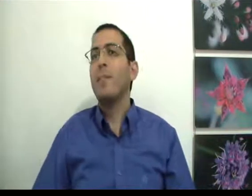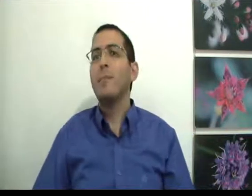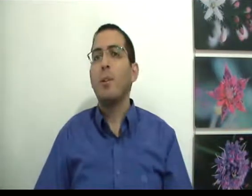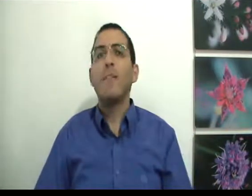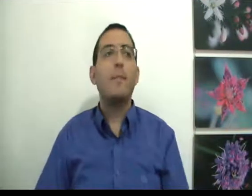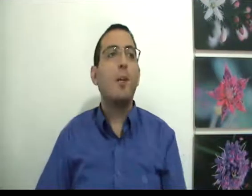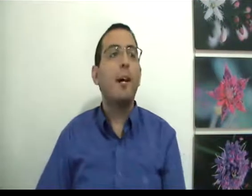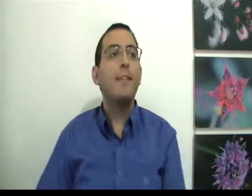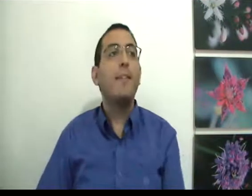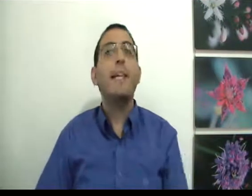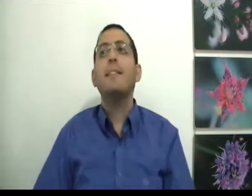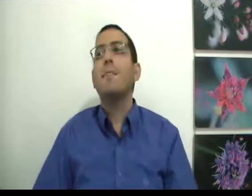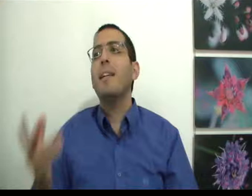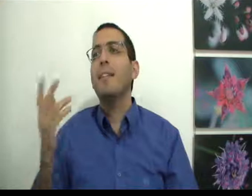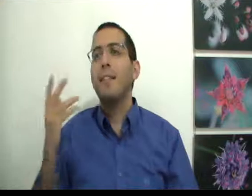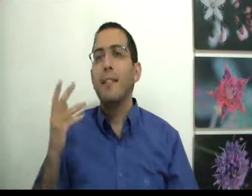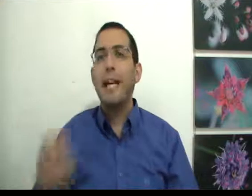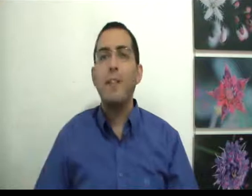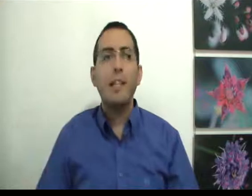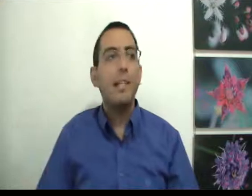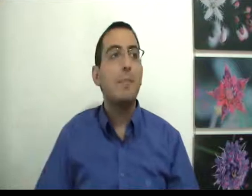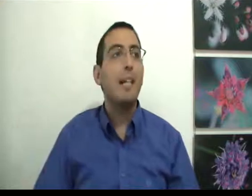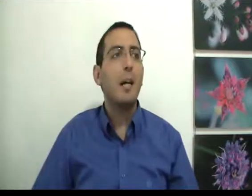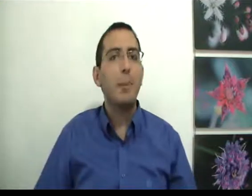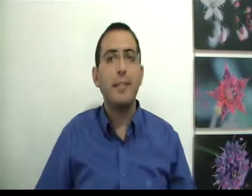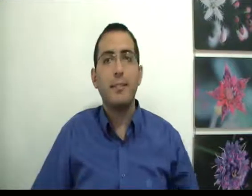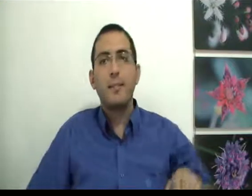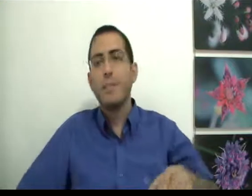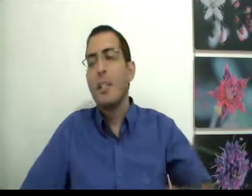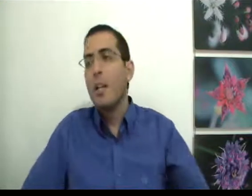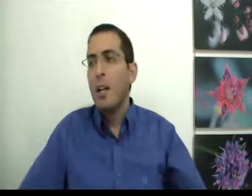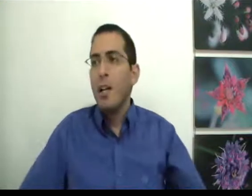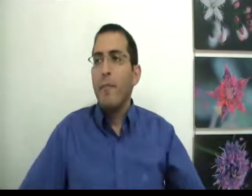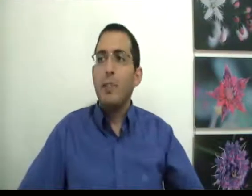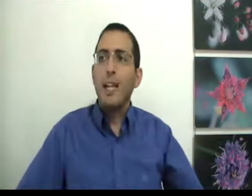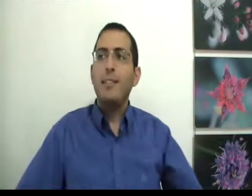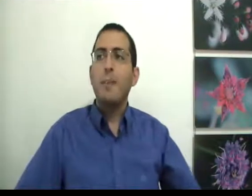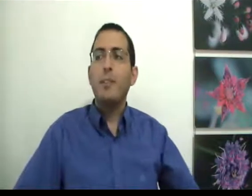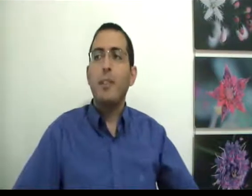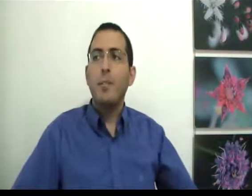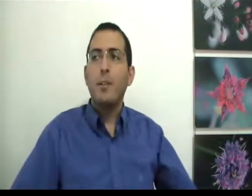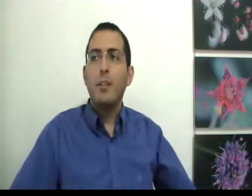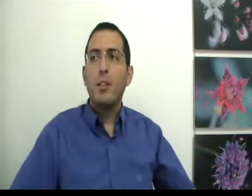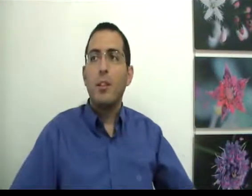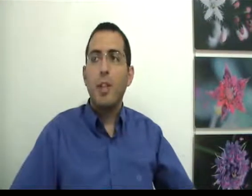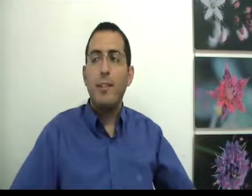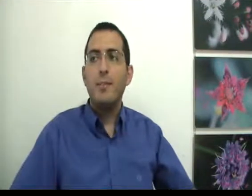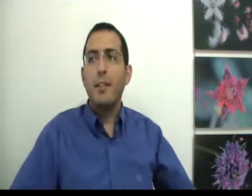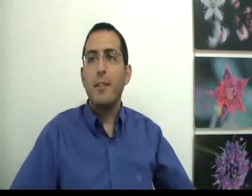את המציאות, להבין מה קורה איתי אבל אין לי זמן להבין, אין לי זמן לחפש והשאלה היא זה מה עושים כשאין זמן